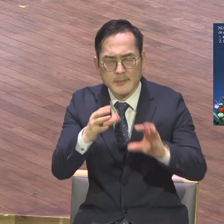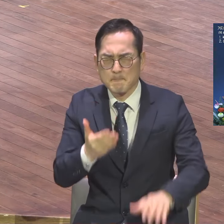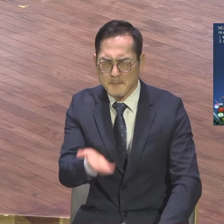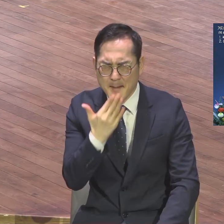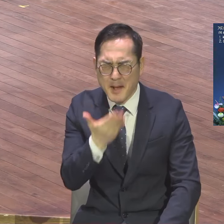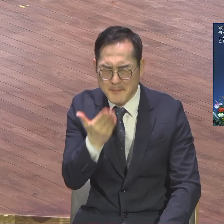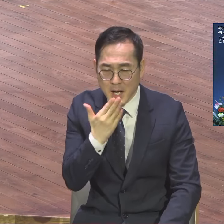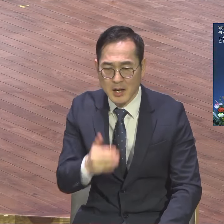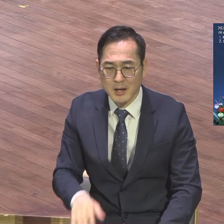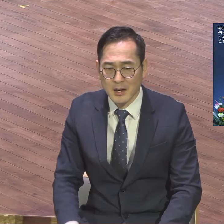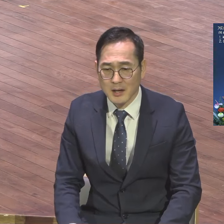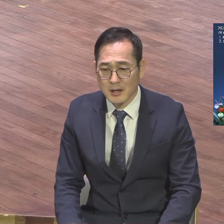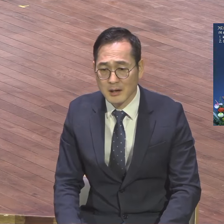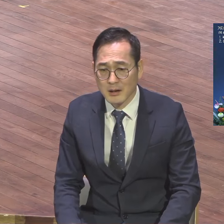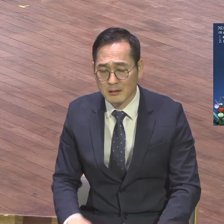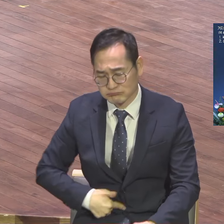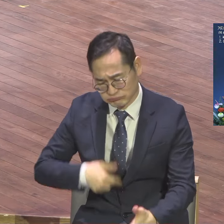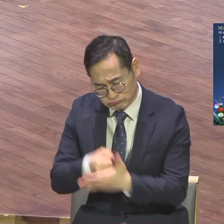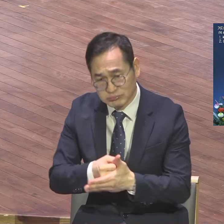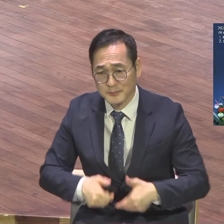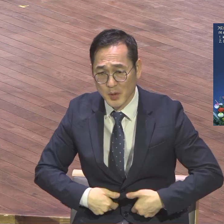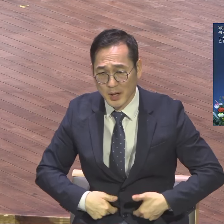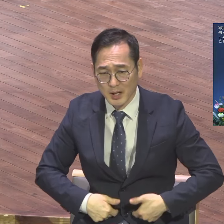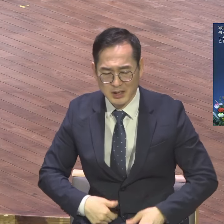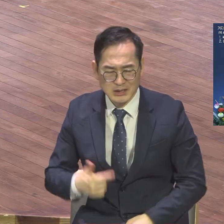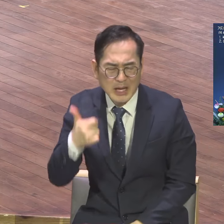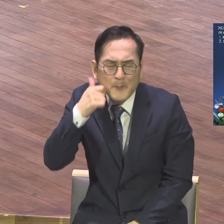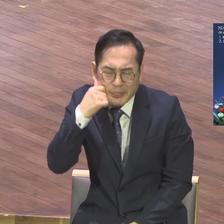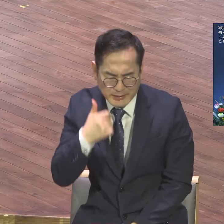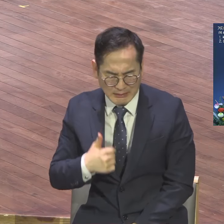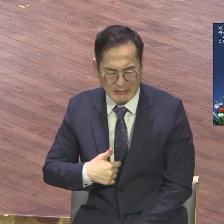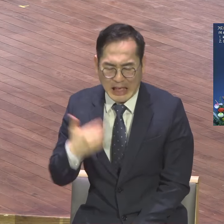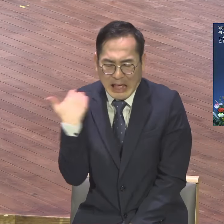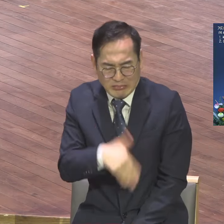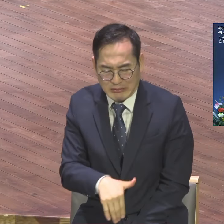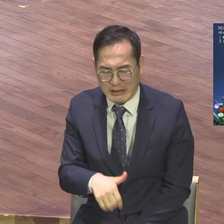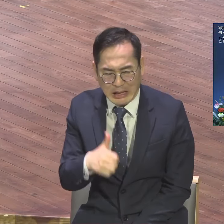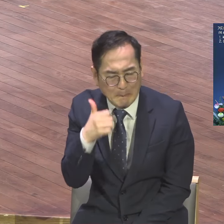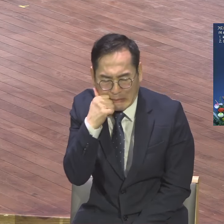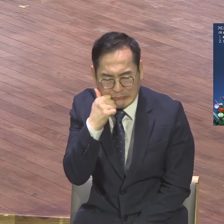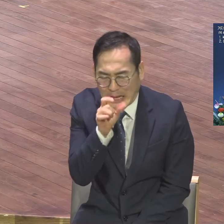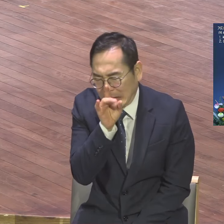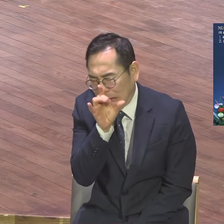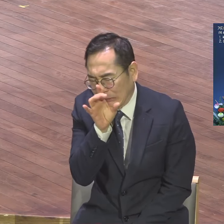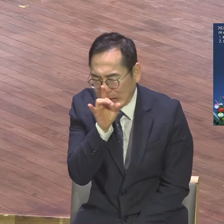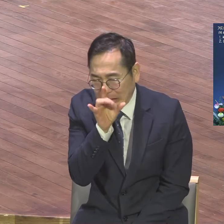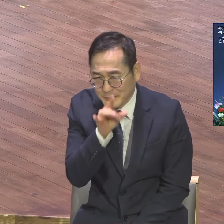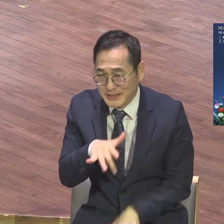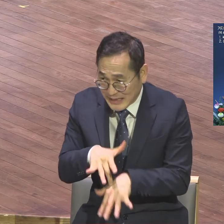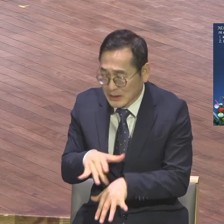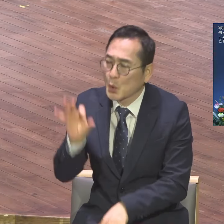사단에게 잡혀버려요 열등어시에 붙잡혀버려요 부정적으로 잡혀버려요 아무것도 안 됩니다 절대로